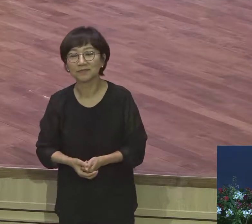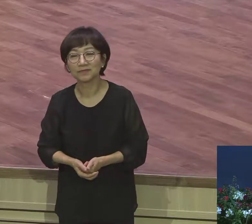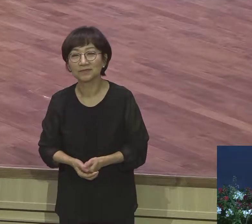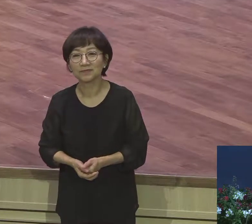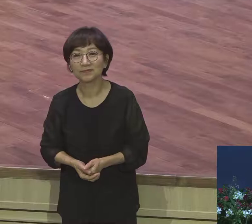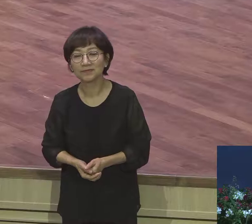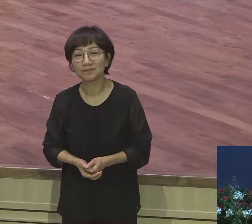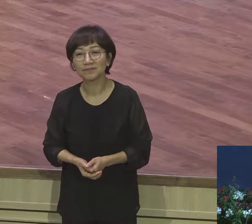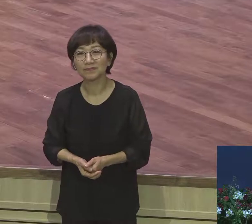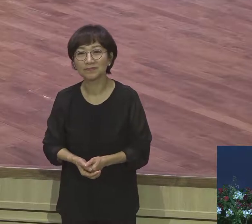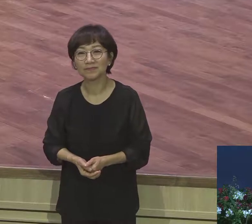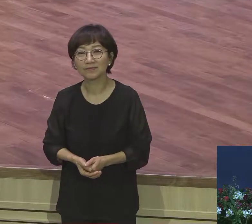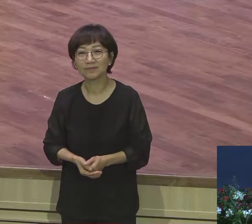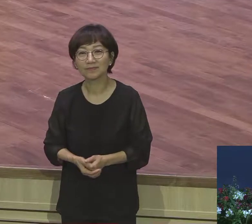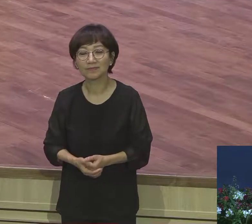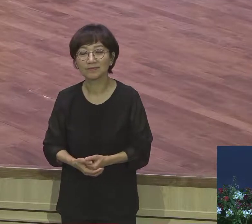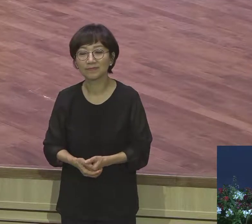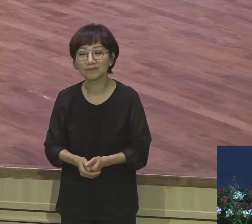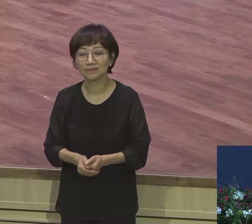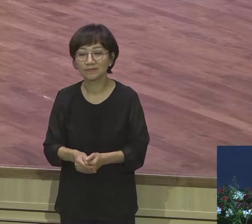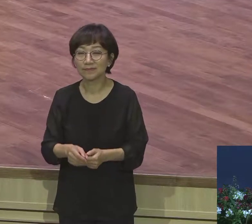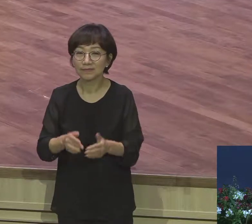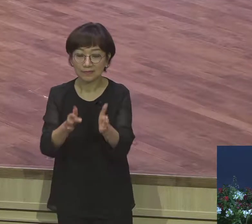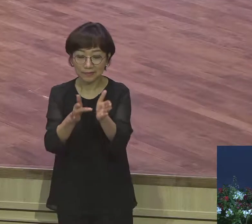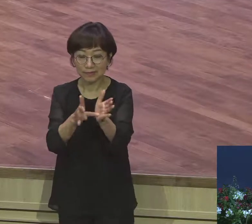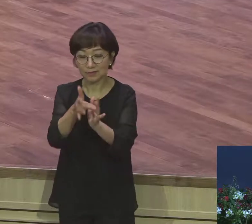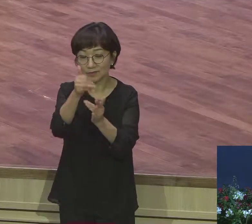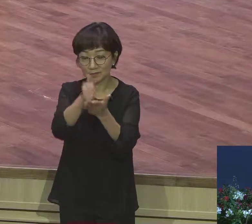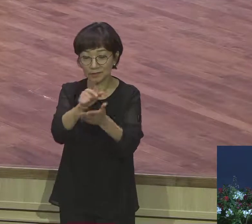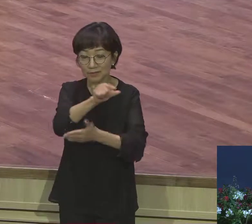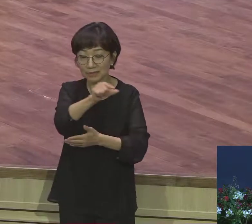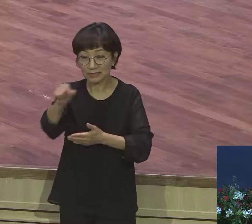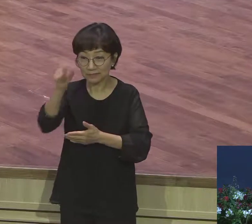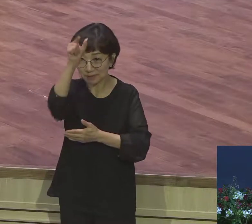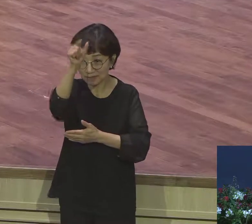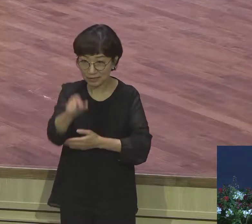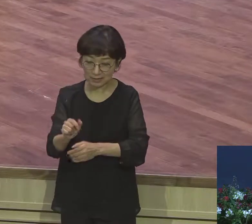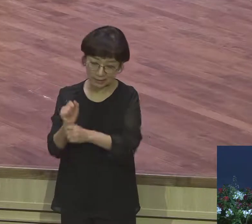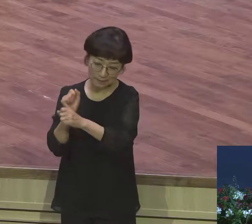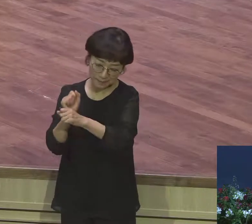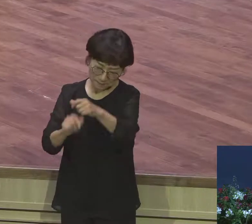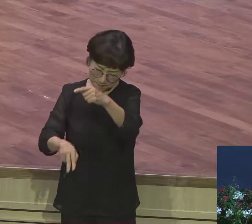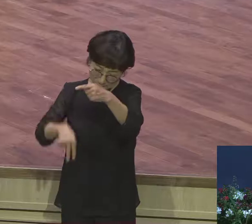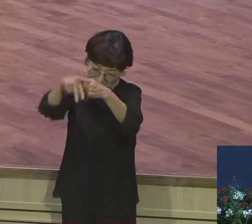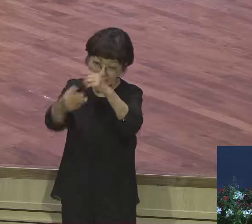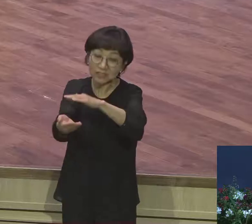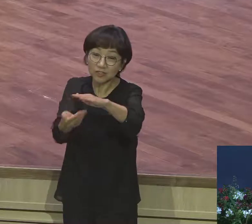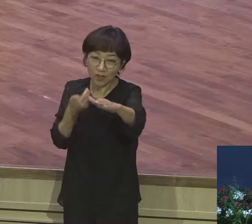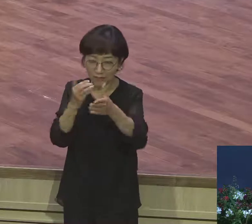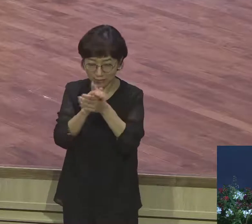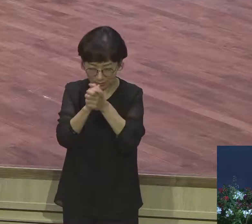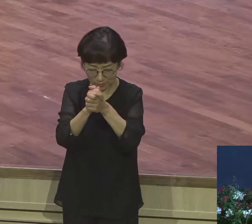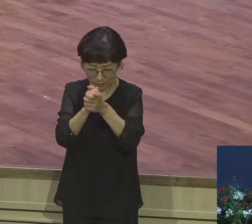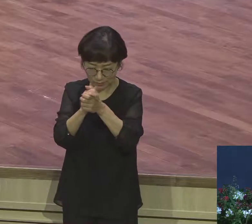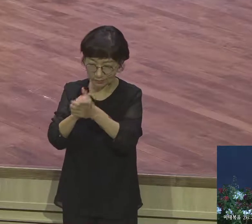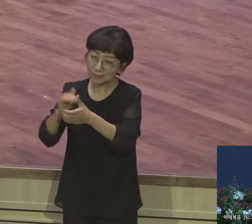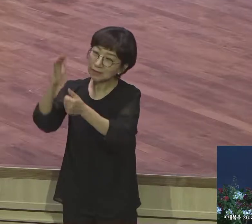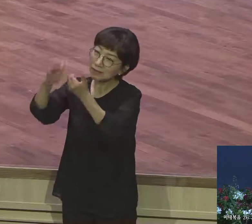십자를 앞에 두고 계셔만에 동산에서요 기도하는 예수님 뭐라 기도했습니까 내 아버지요 만일 할만하시거든 내 잔을 내게 해서